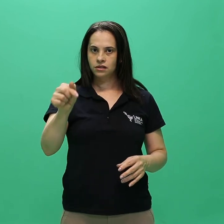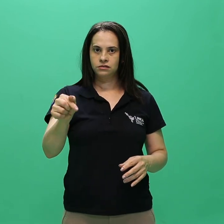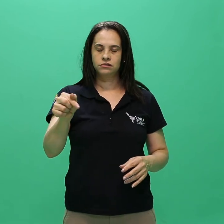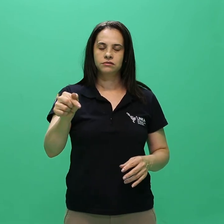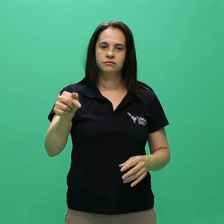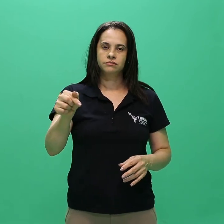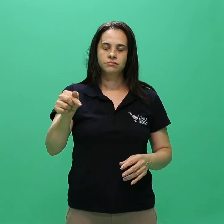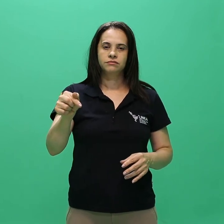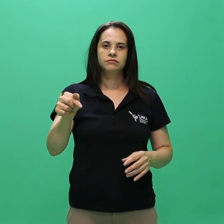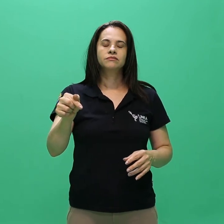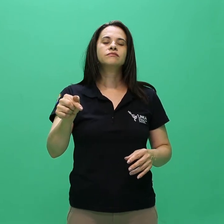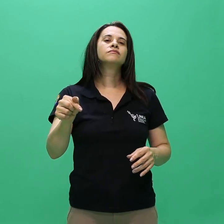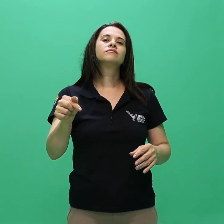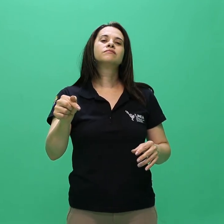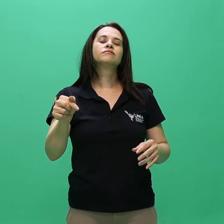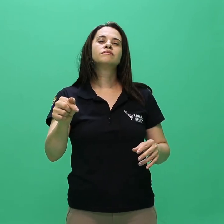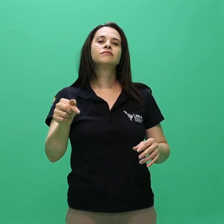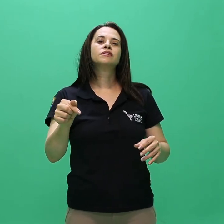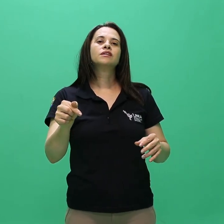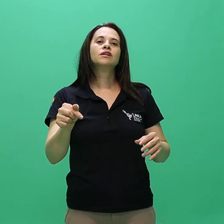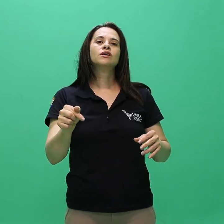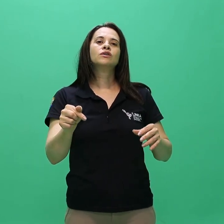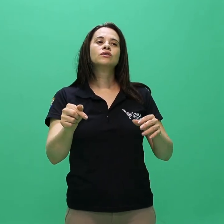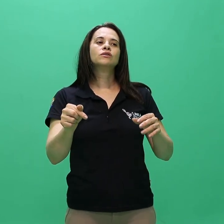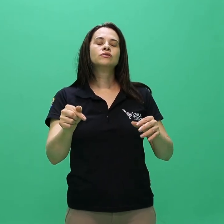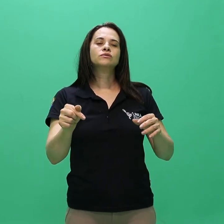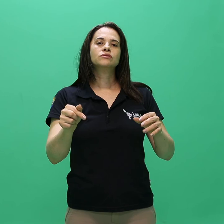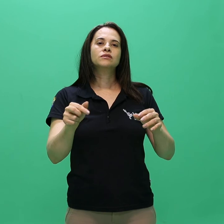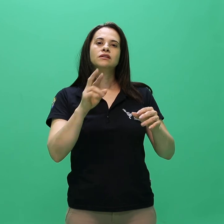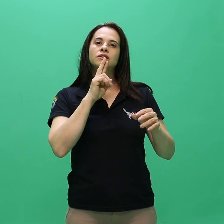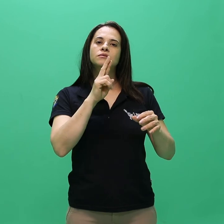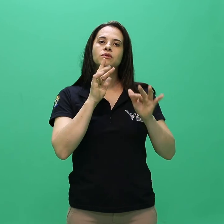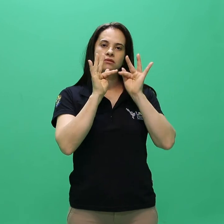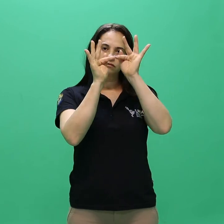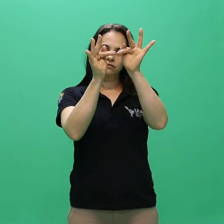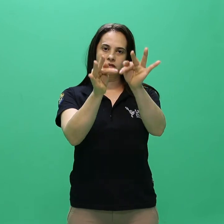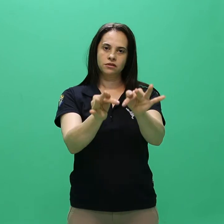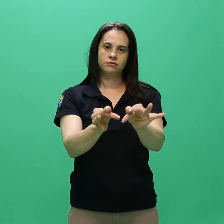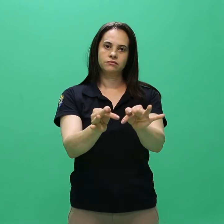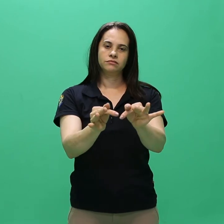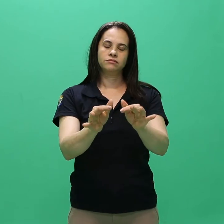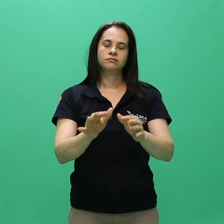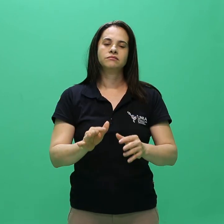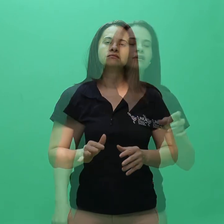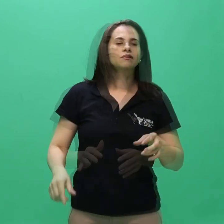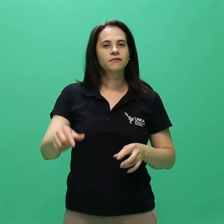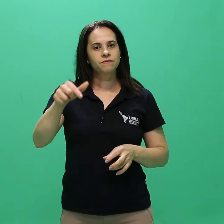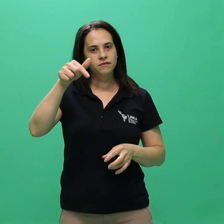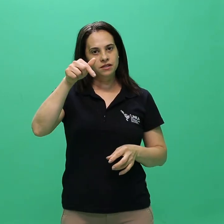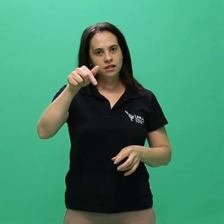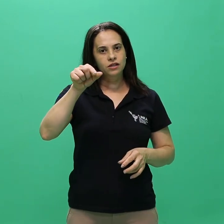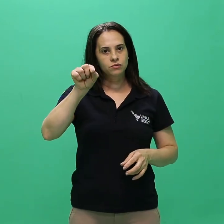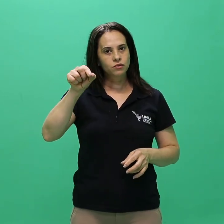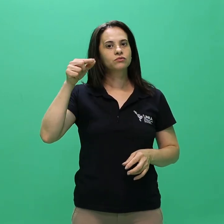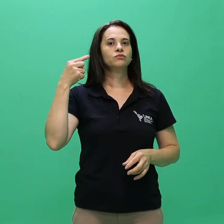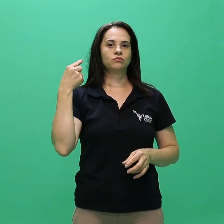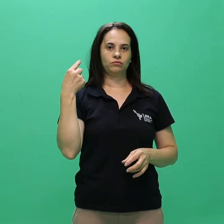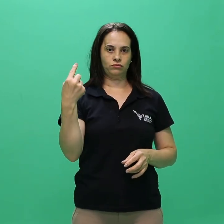7.9 disposições finais 7.1